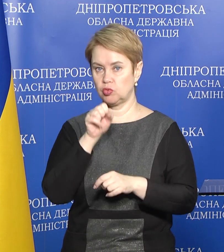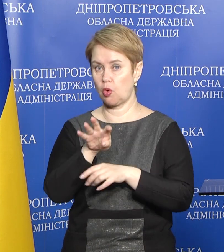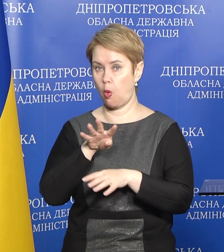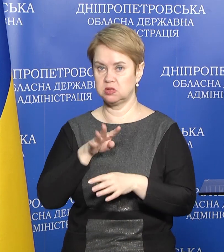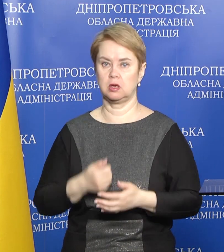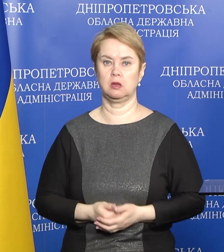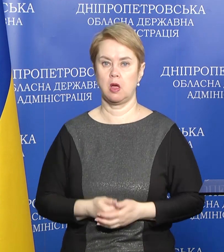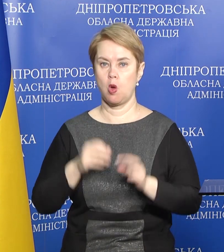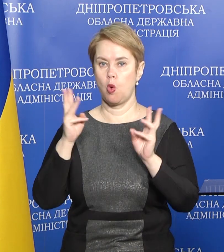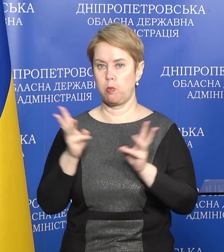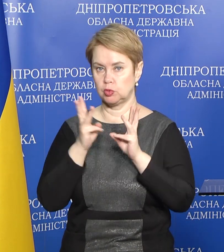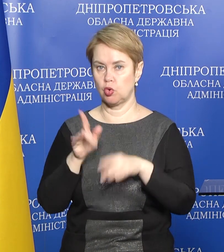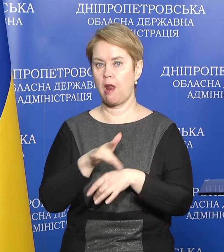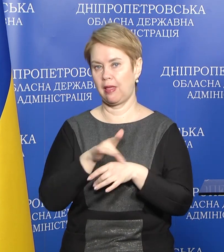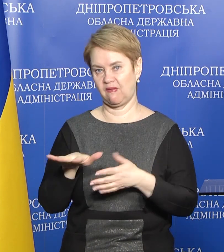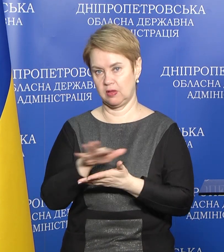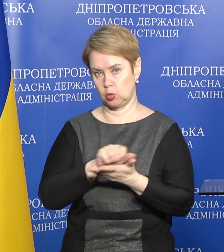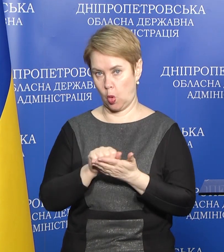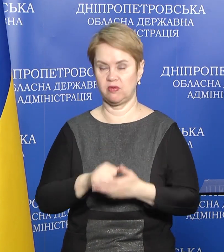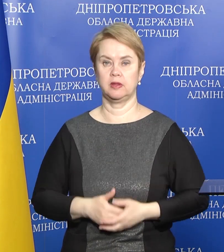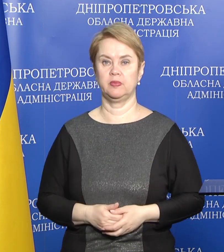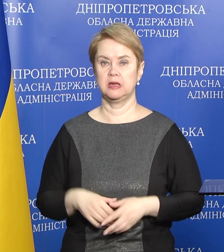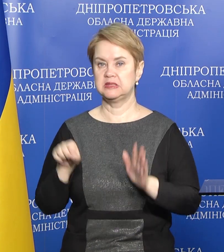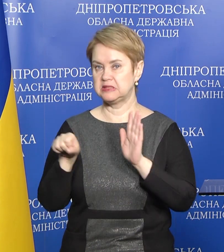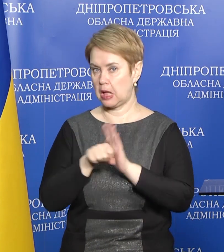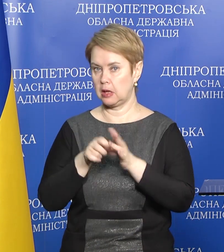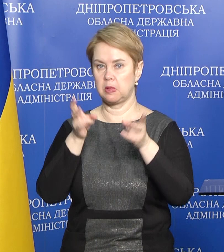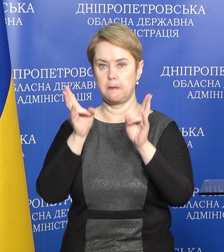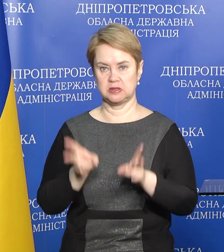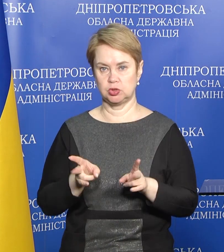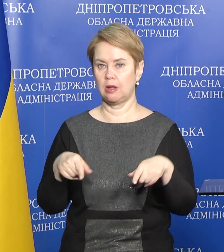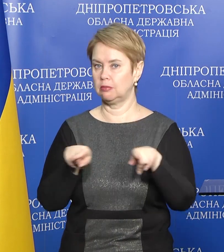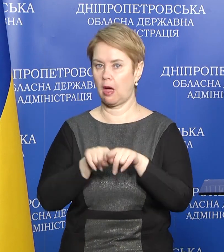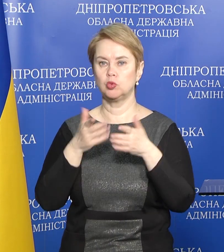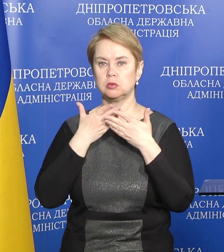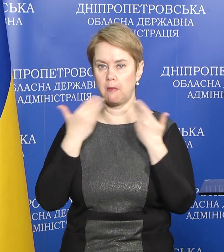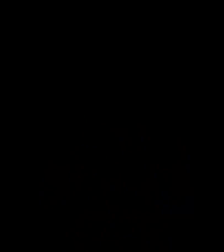обстрілів, пожежу ліквідовано. Загиблих та постраждалих також немає.